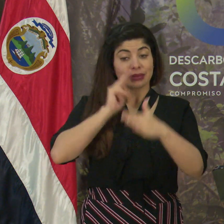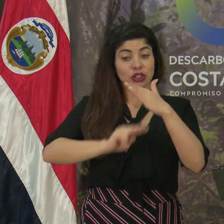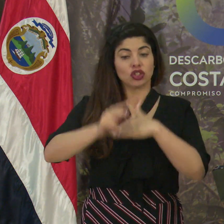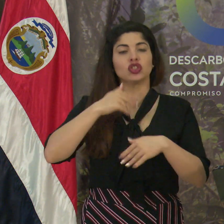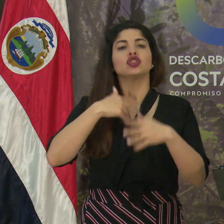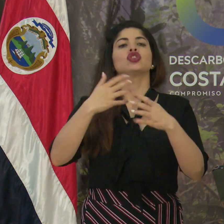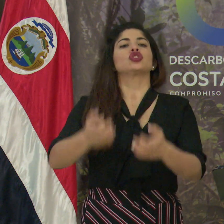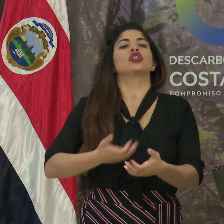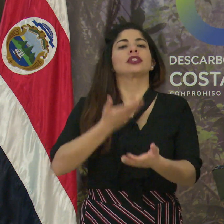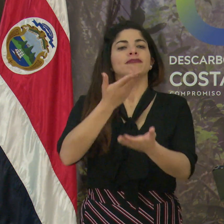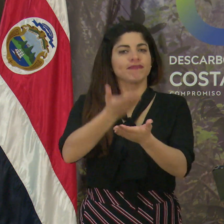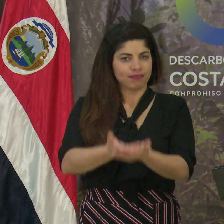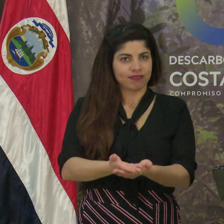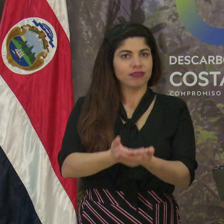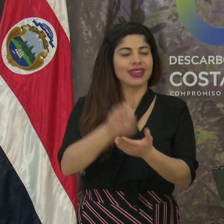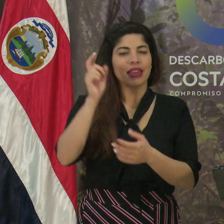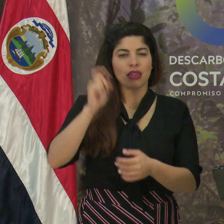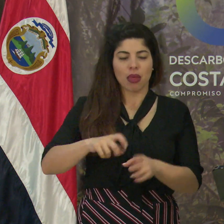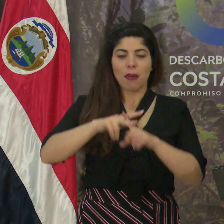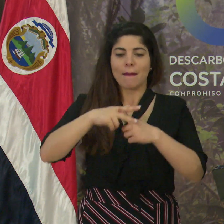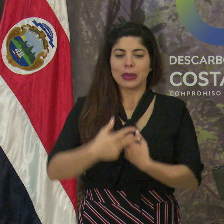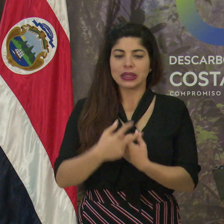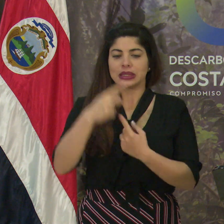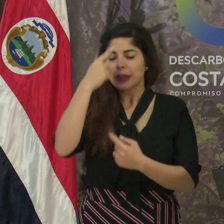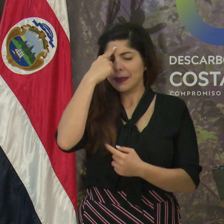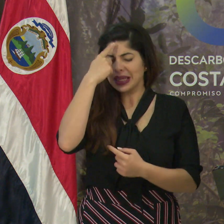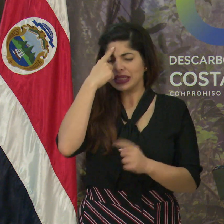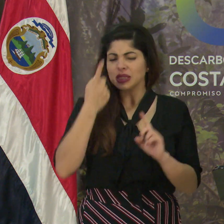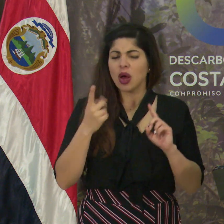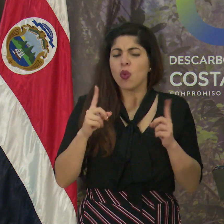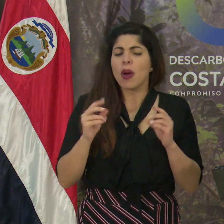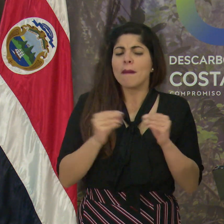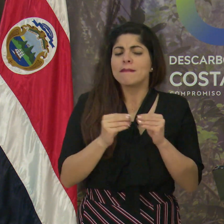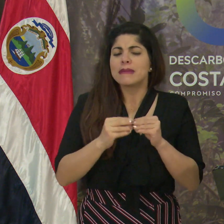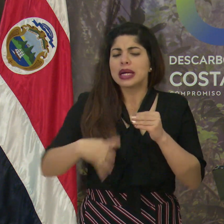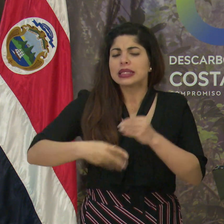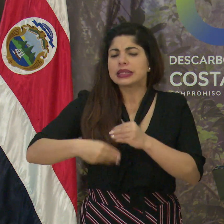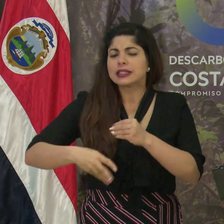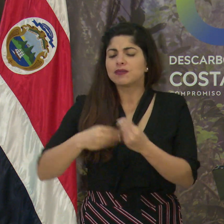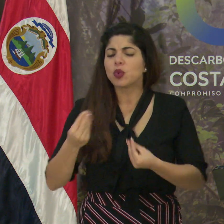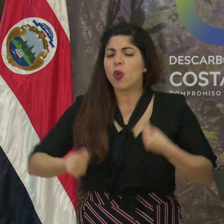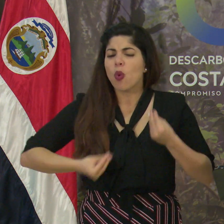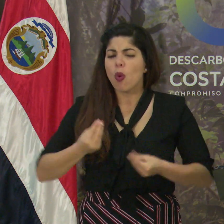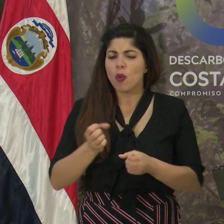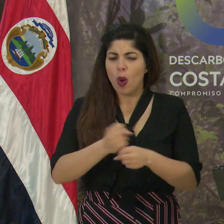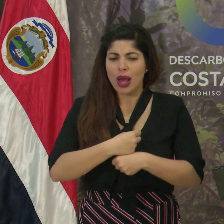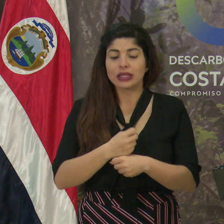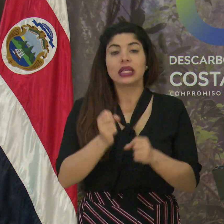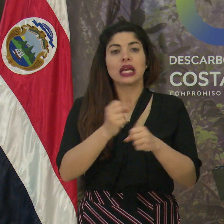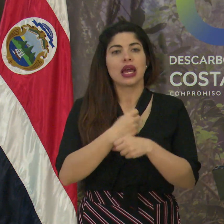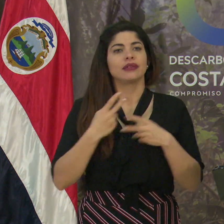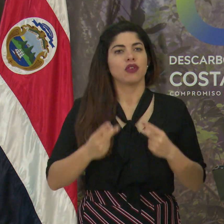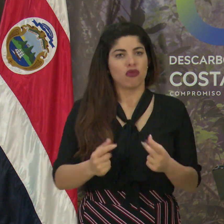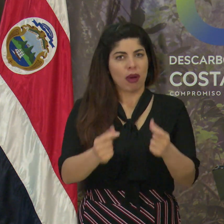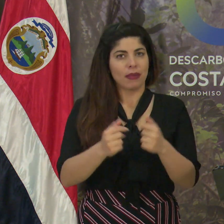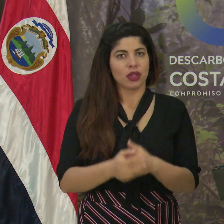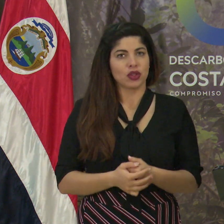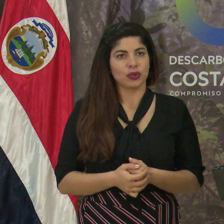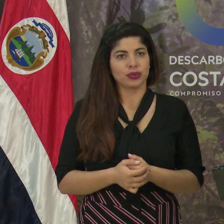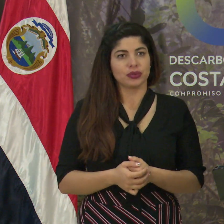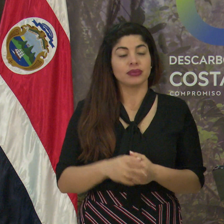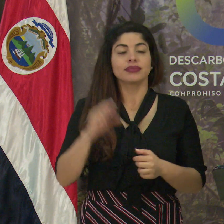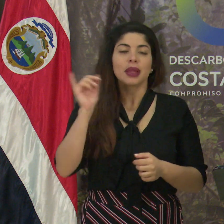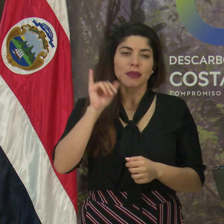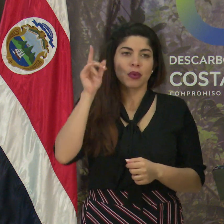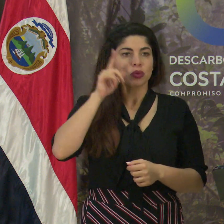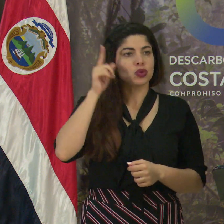quiero poner en la mesa. Hay que empezar a pensar qué más hacer, cómo hacerlo y hacerlo rápido. Y